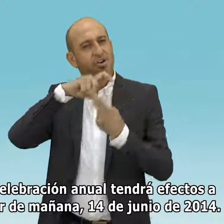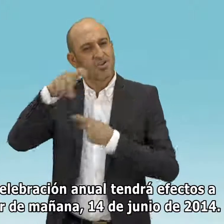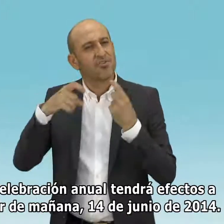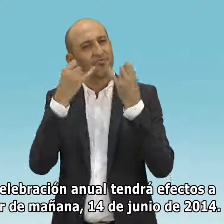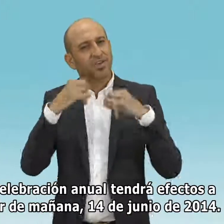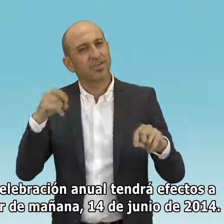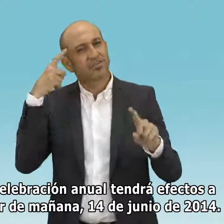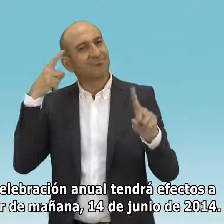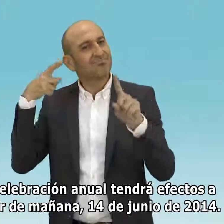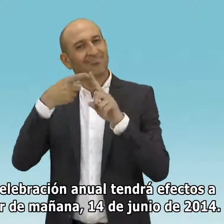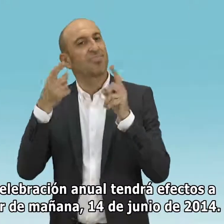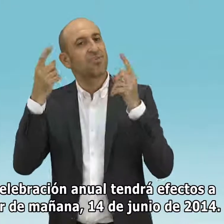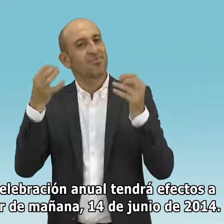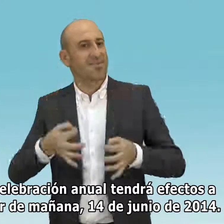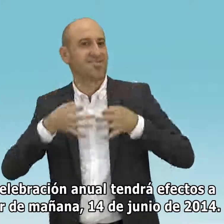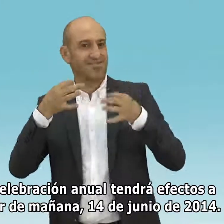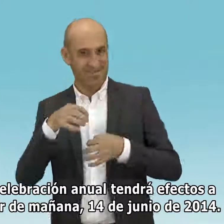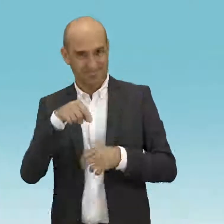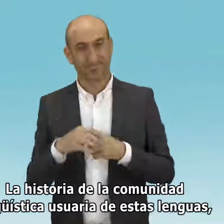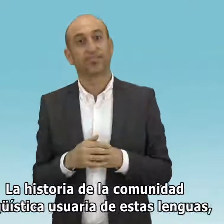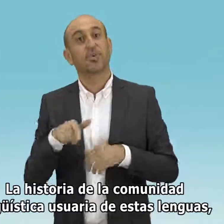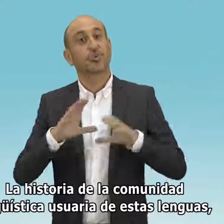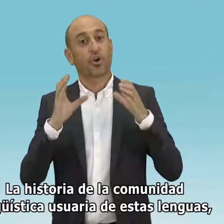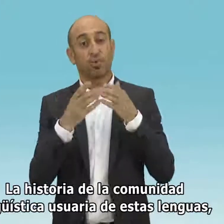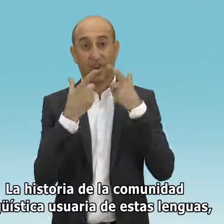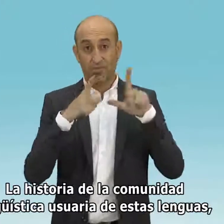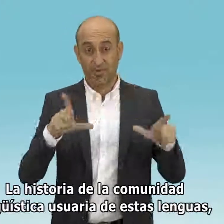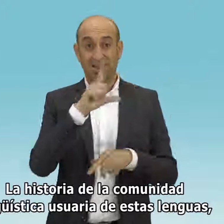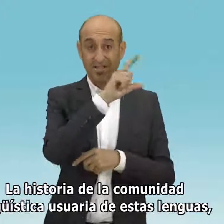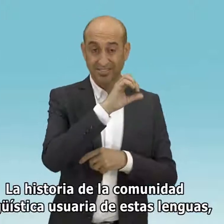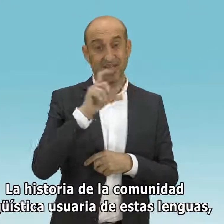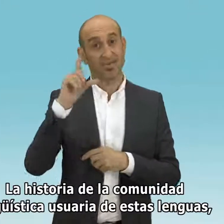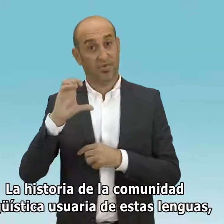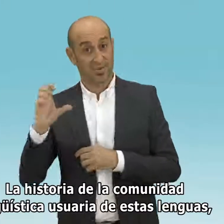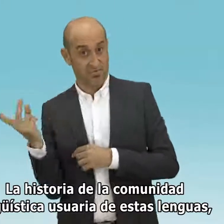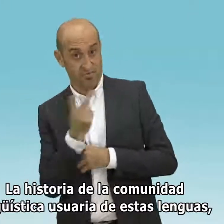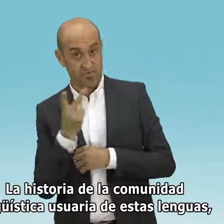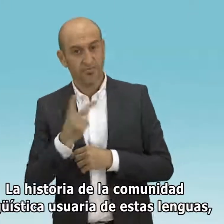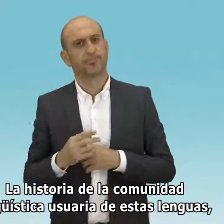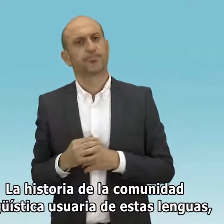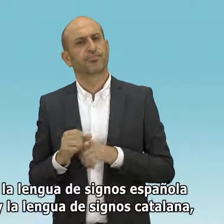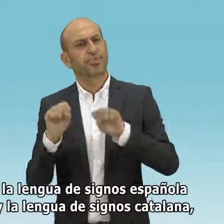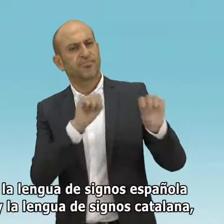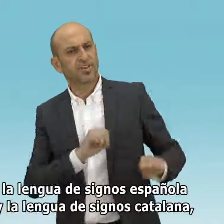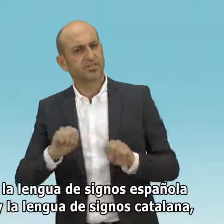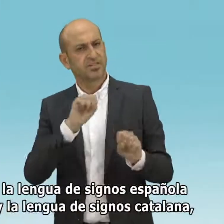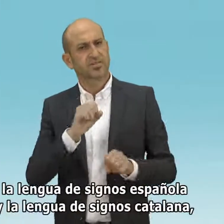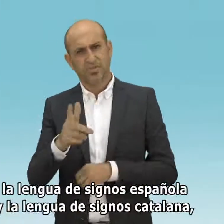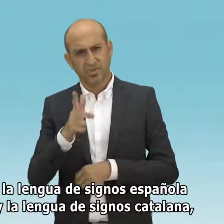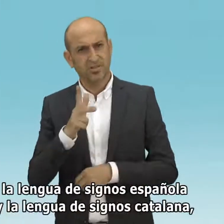14 de junio de 2014. La historia de la comunidad lingüística, usuaria de estas lenguas, la lengua de signos española y